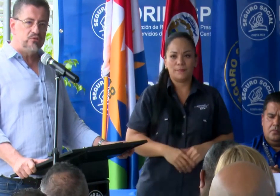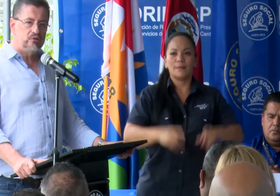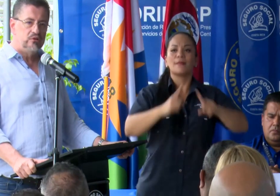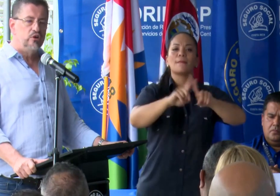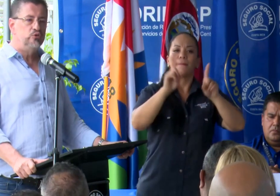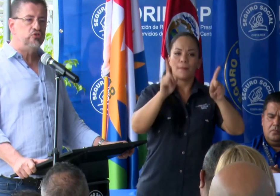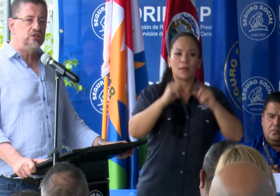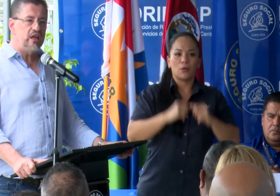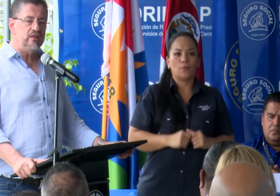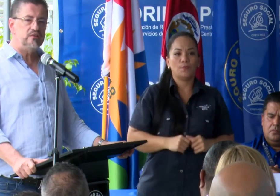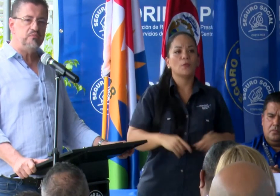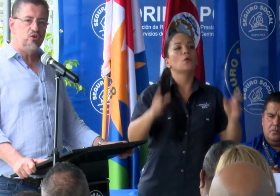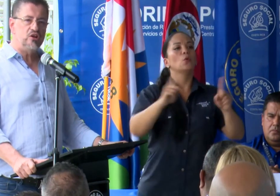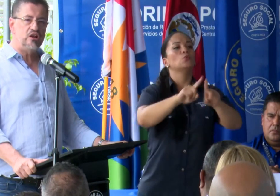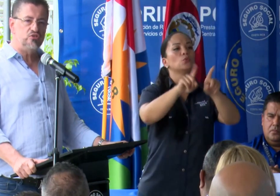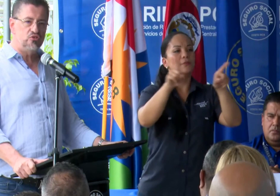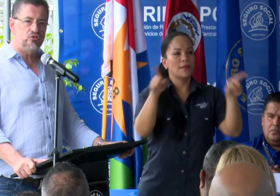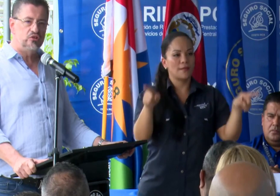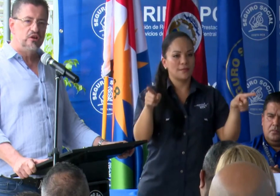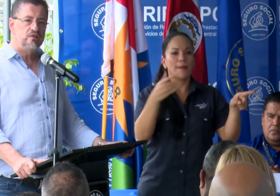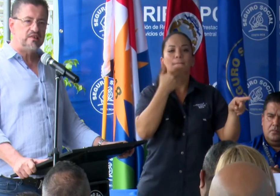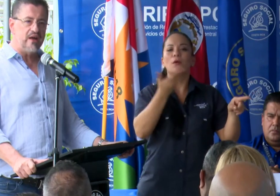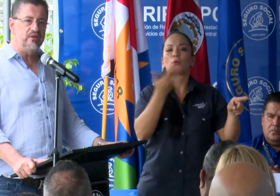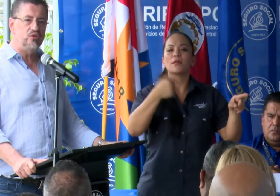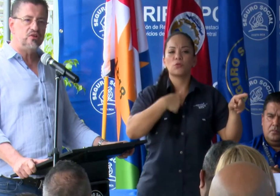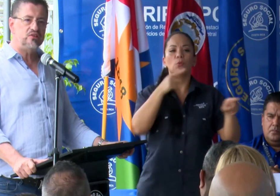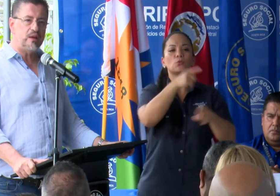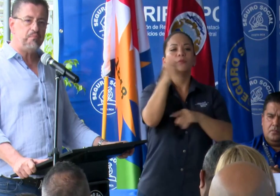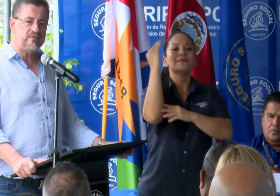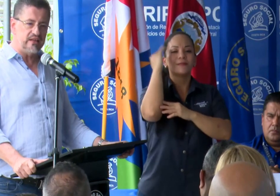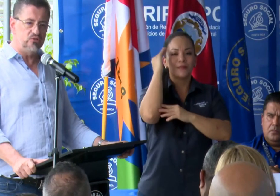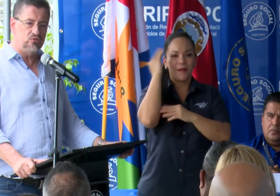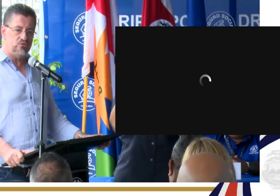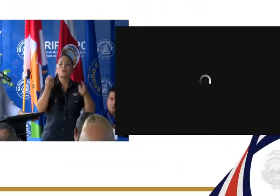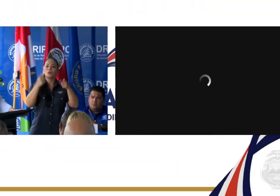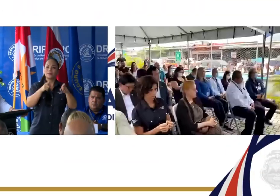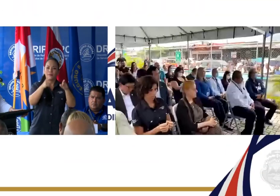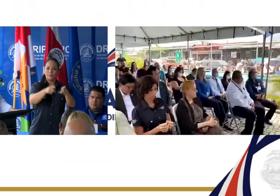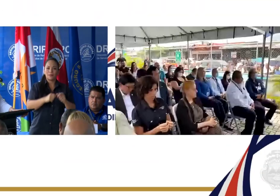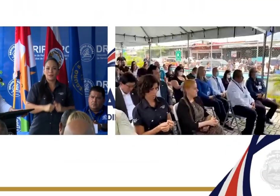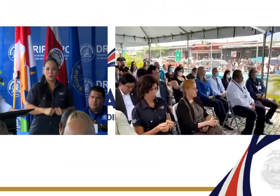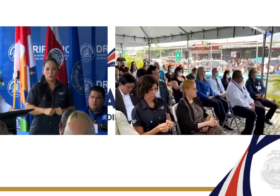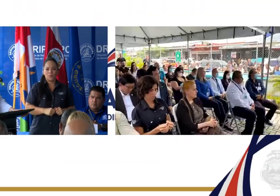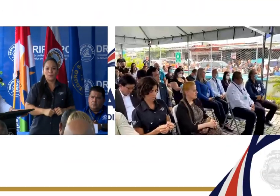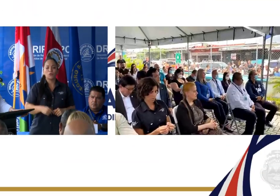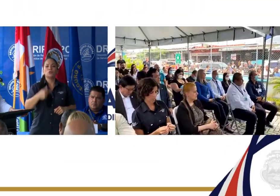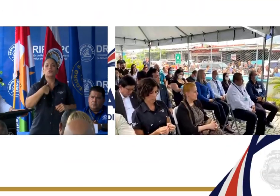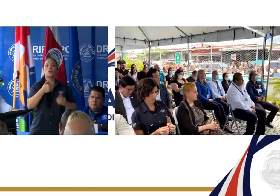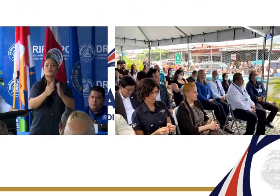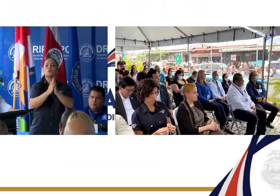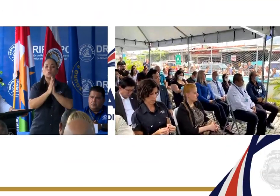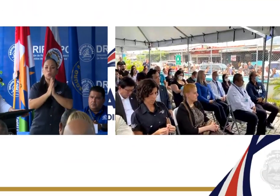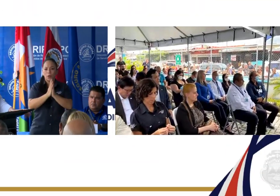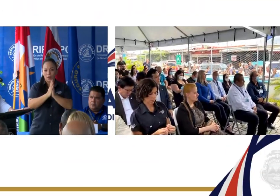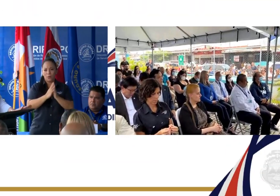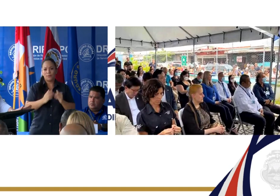Pero ustedes, mejor que yo, saben lo que está pasando, y yo les ruego